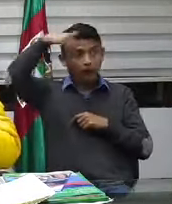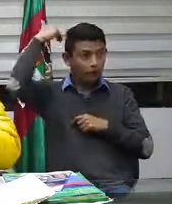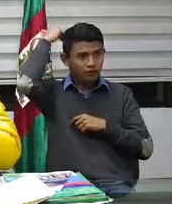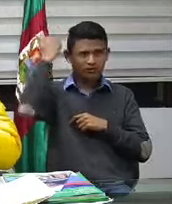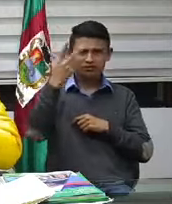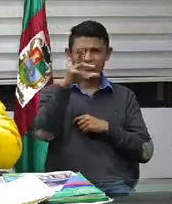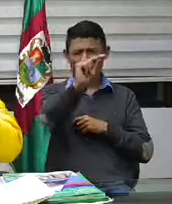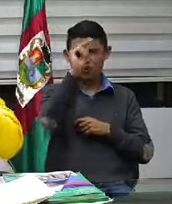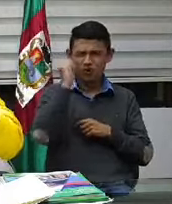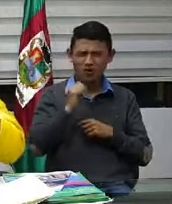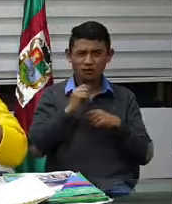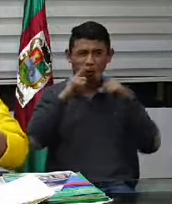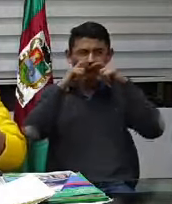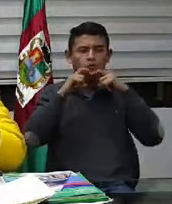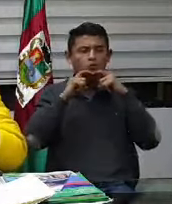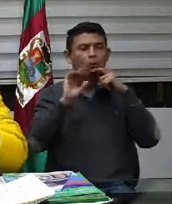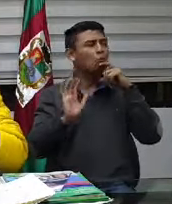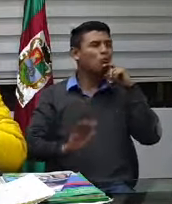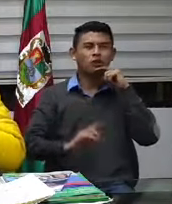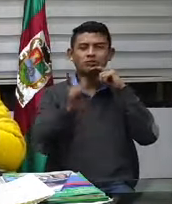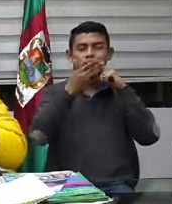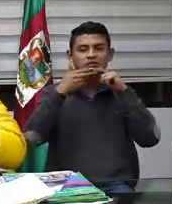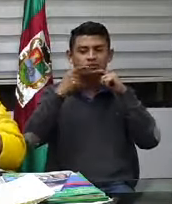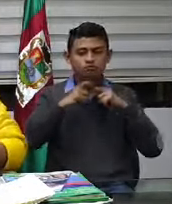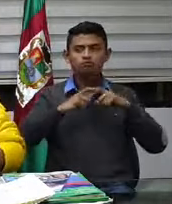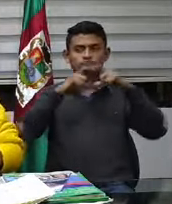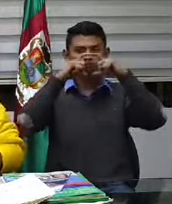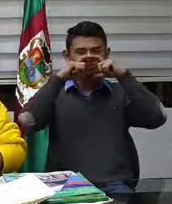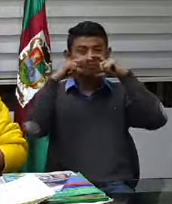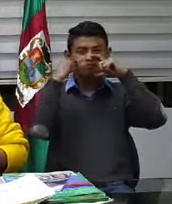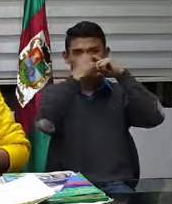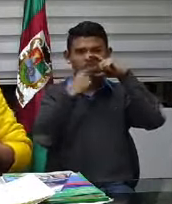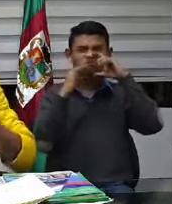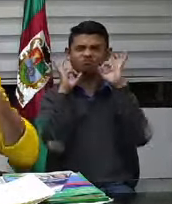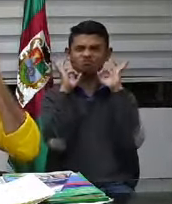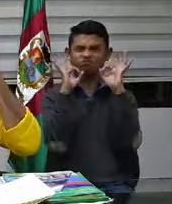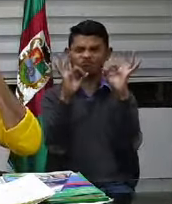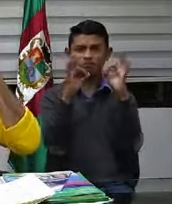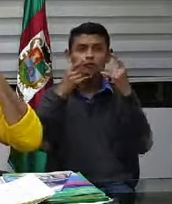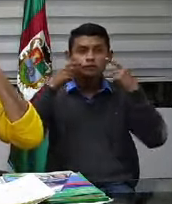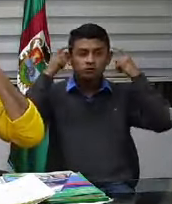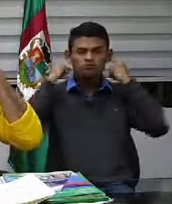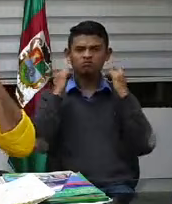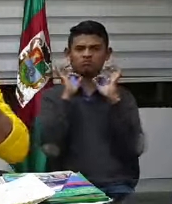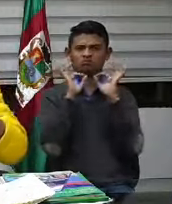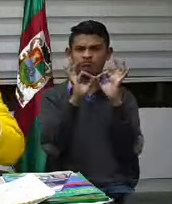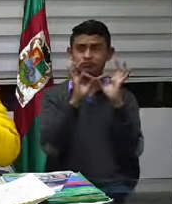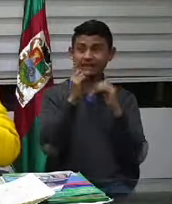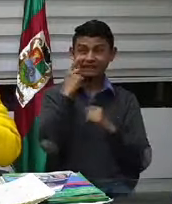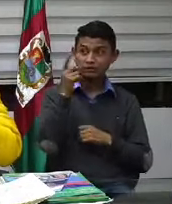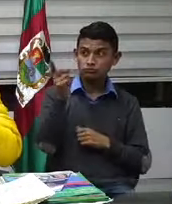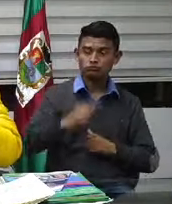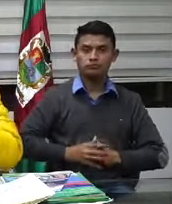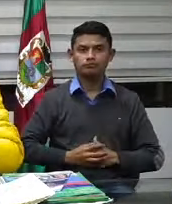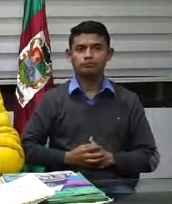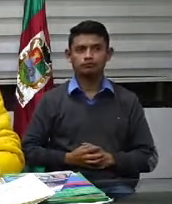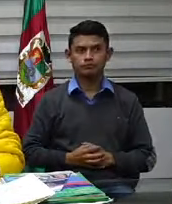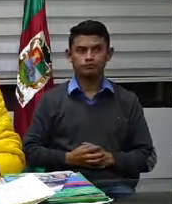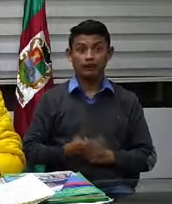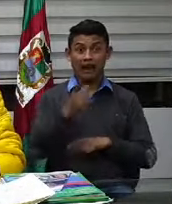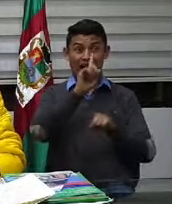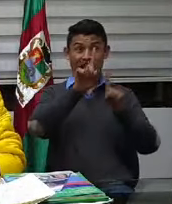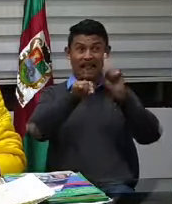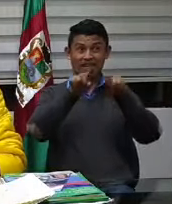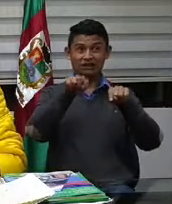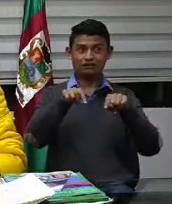ni tampoco, ni tampoco es para usarlo, ni tampoco es para usarlo, pues, aquí como un